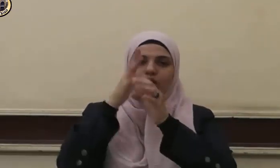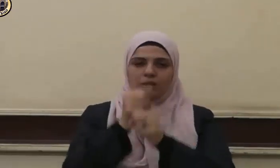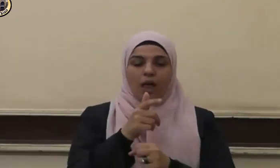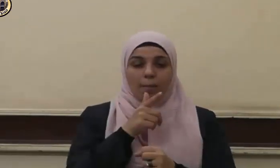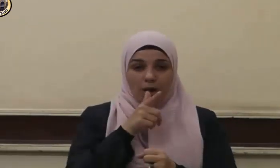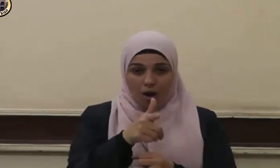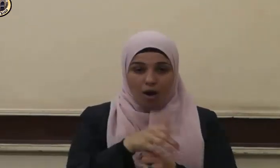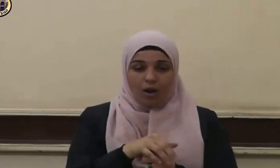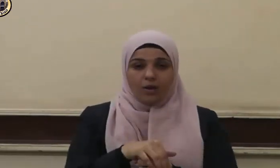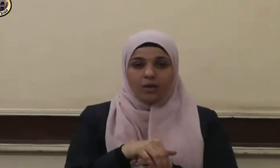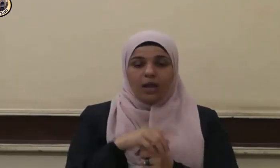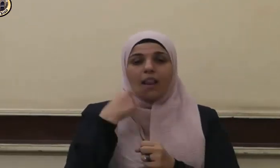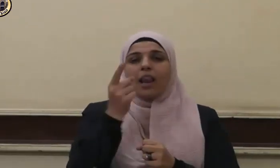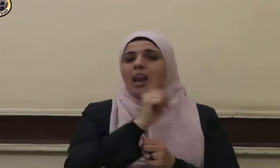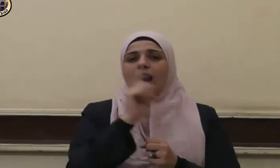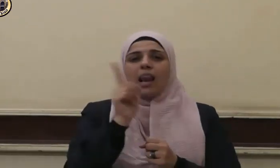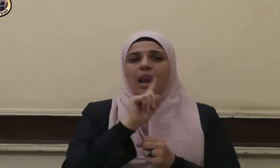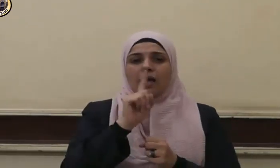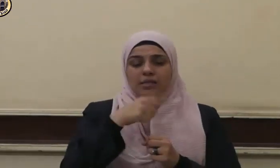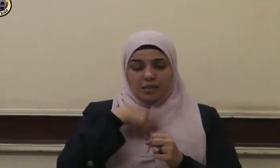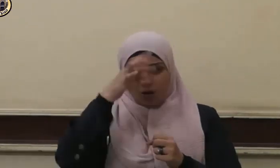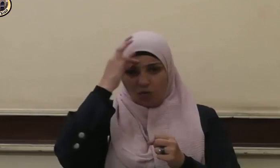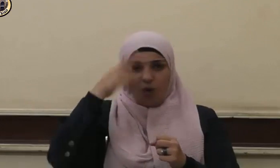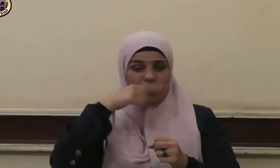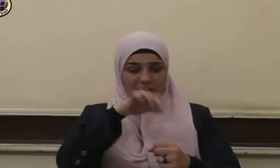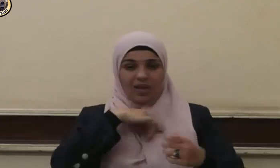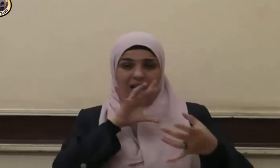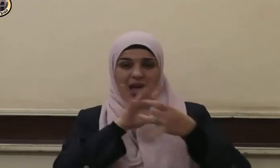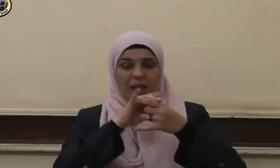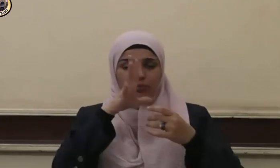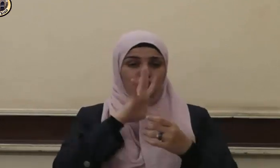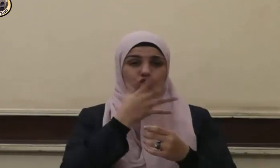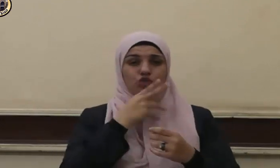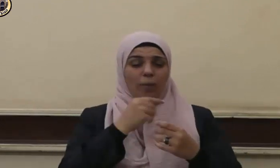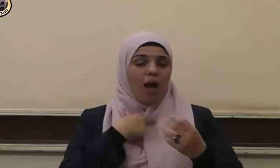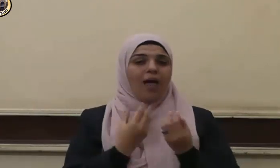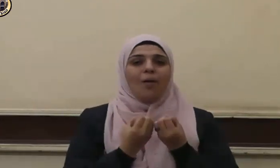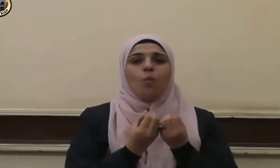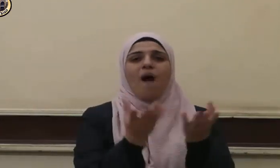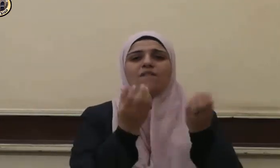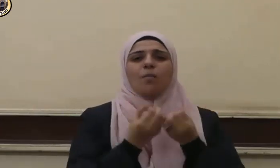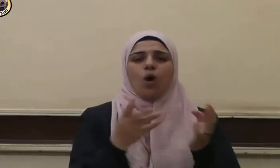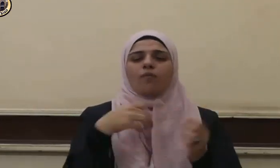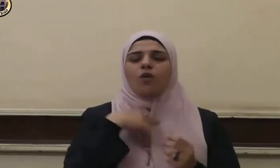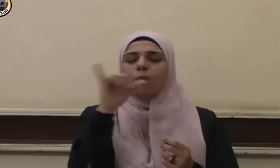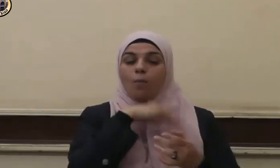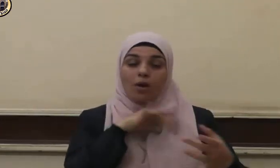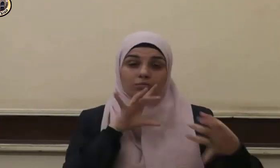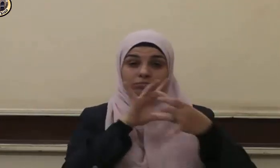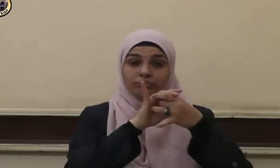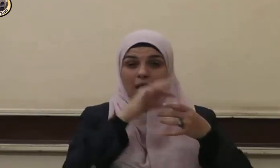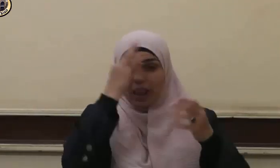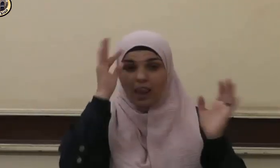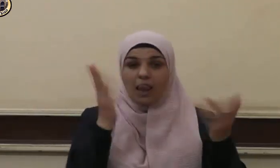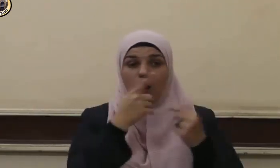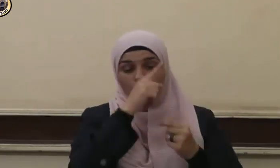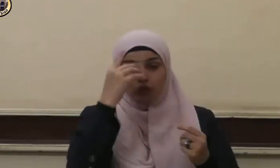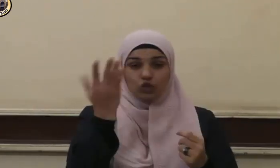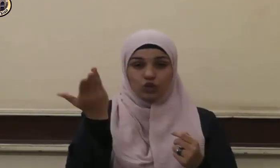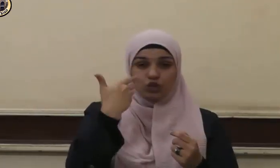وسلم ليس الواصل بالمكافئ ولكن الواصل الذي إذا